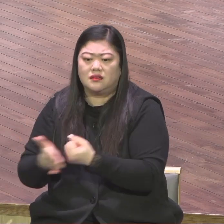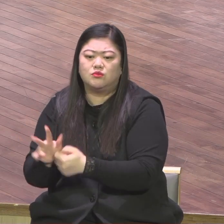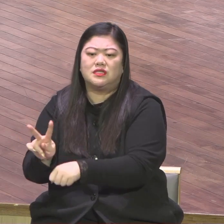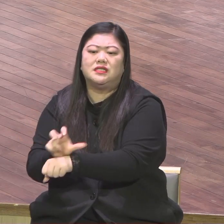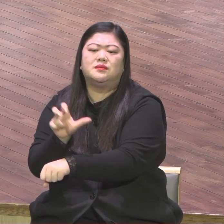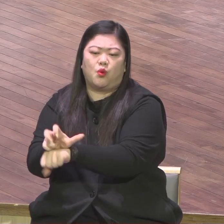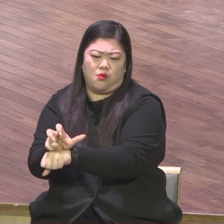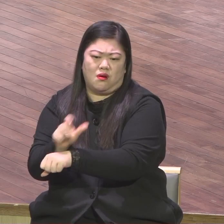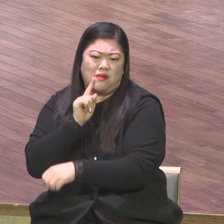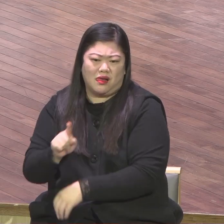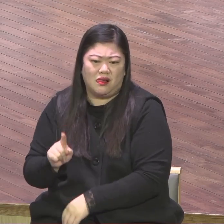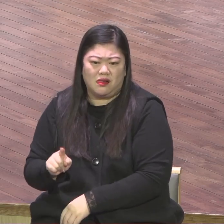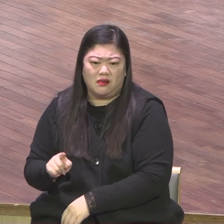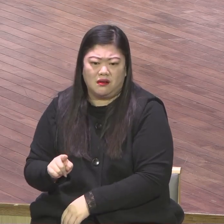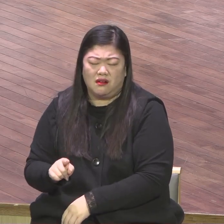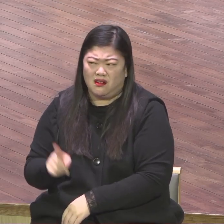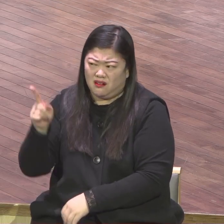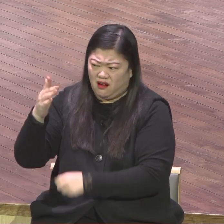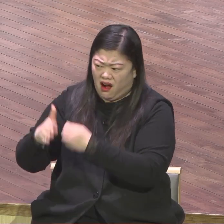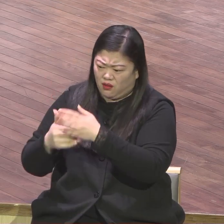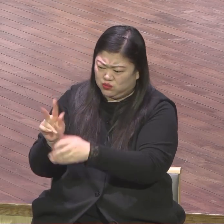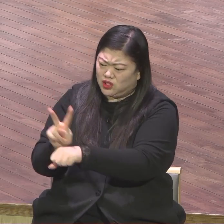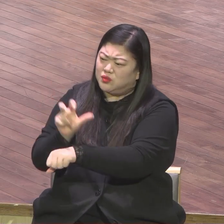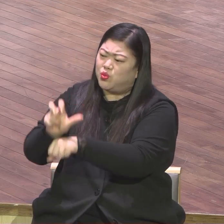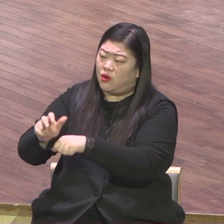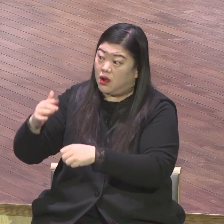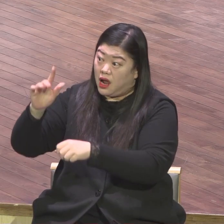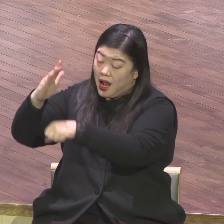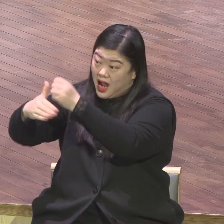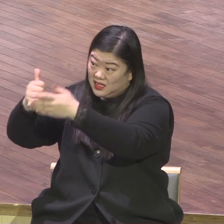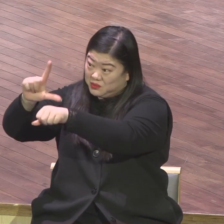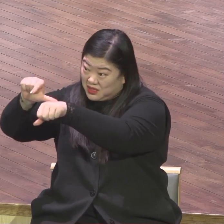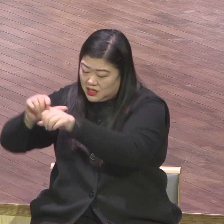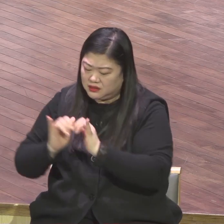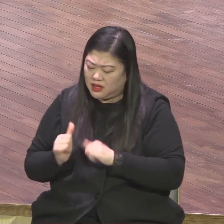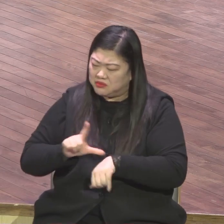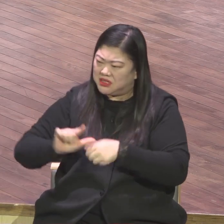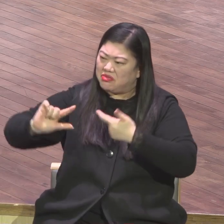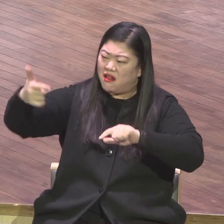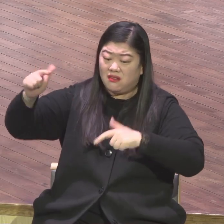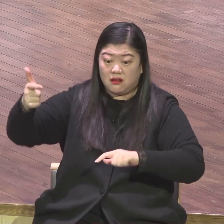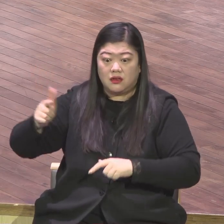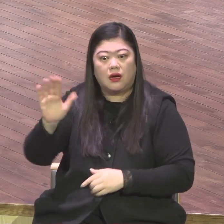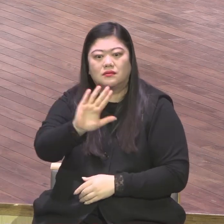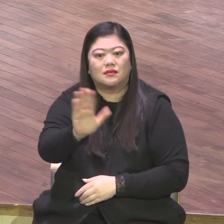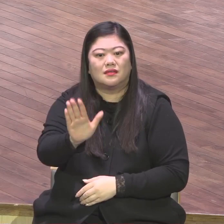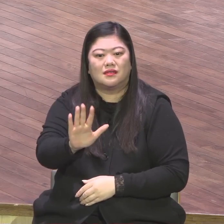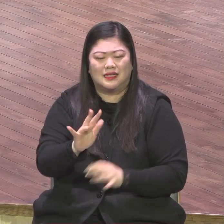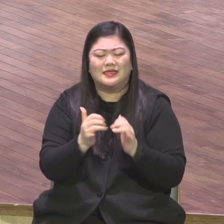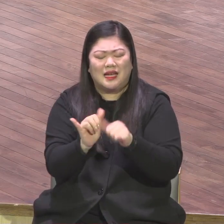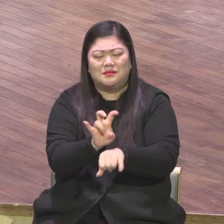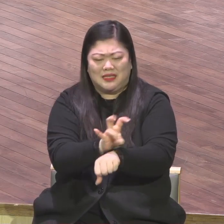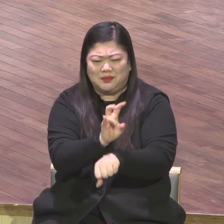그렇기 때문에 우리는요 이런 영격한 흐름을 타면 됩니다 강단과 완전 원리에서 이루어서